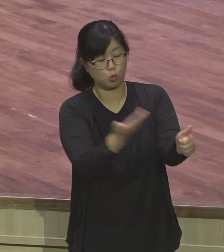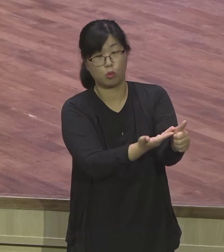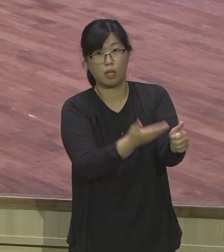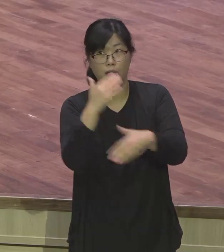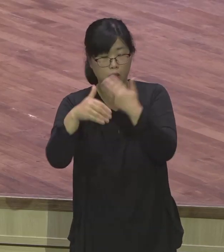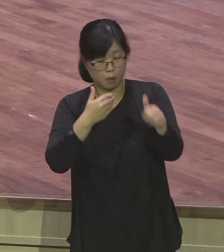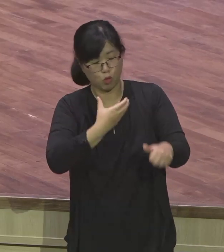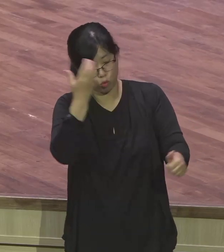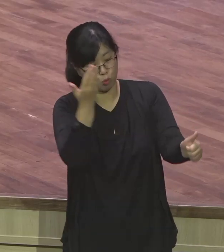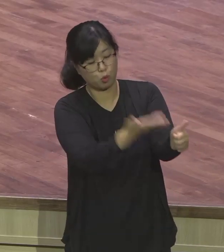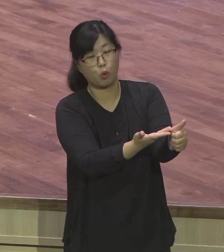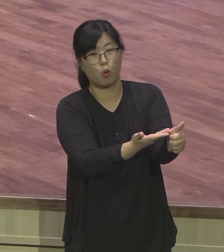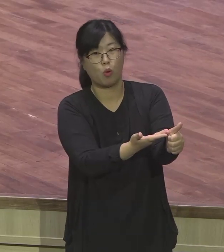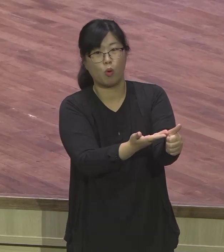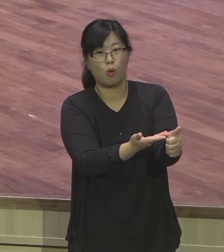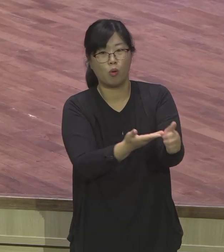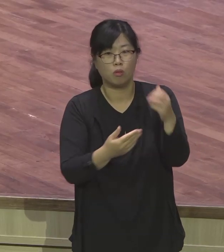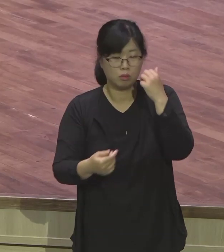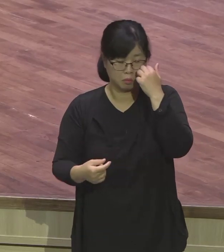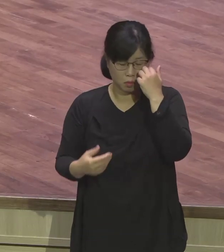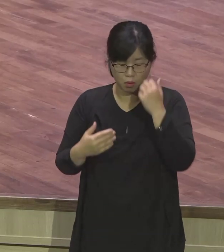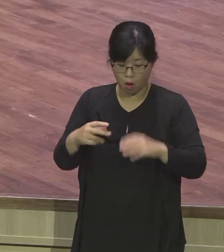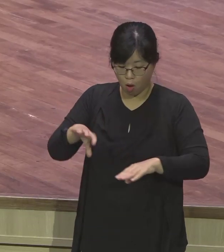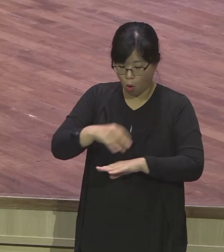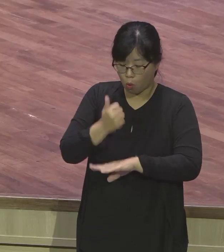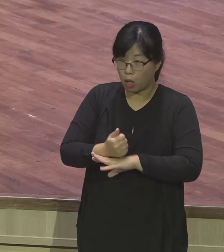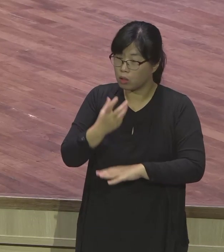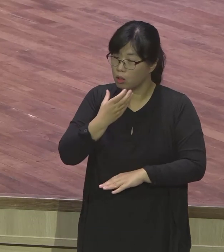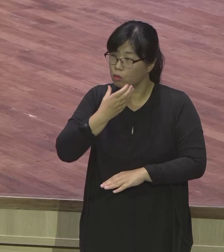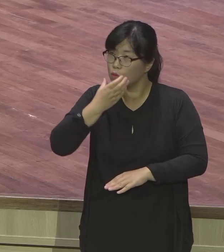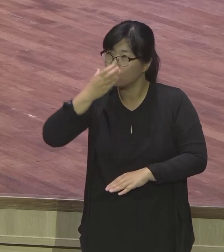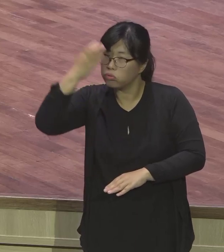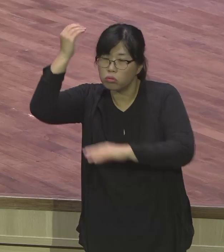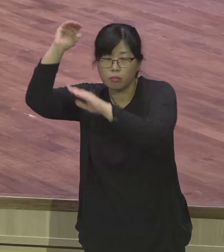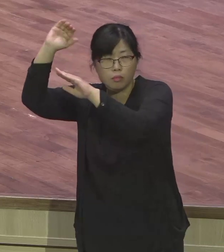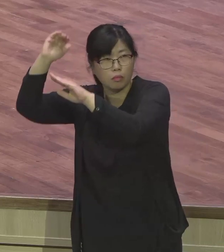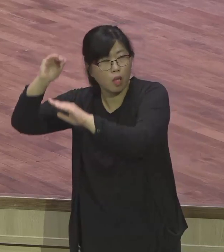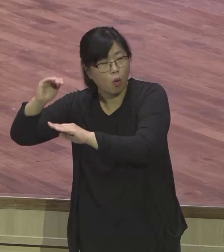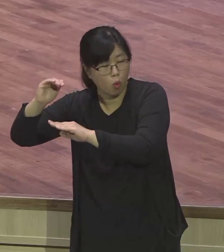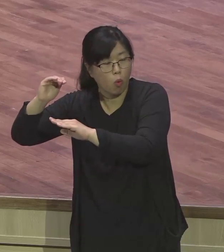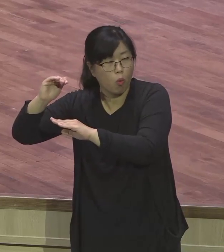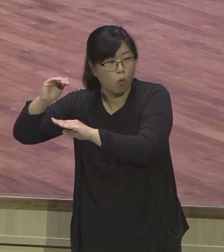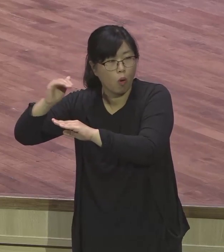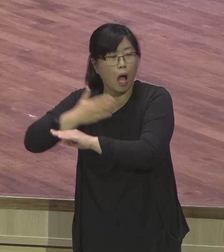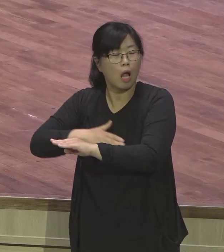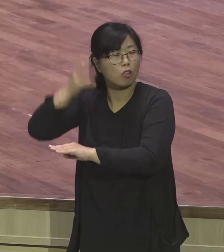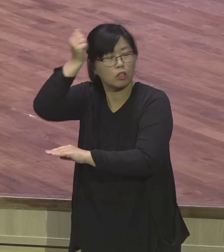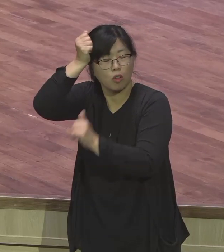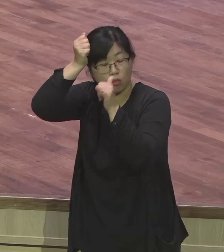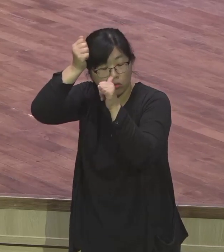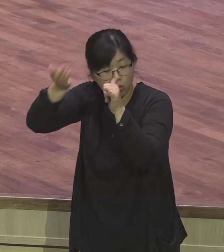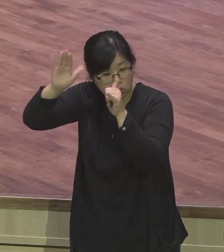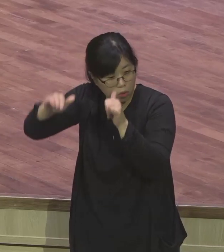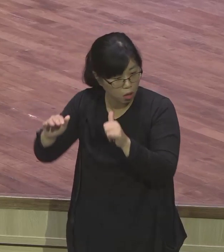애급의 점술과들과 이 모든 현인들을 다 불러 모아가지고 해석하라.